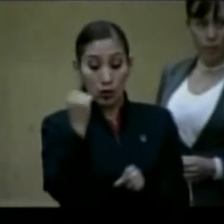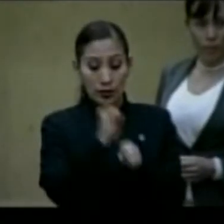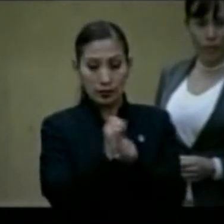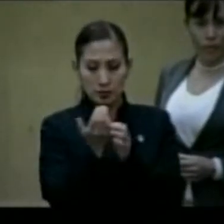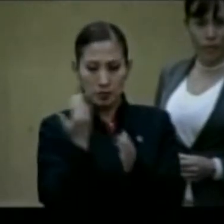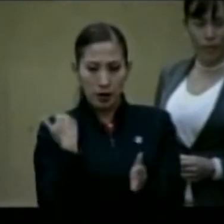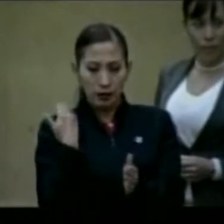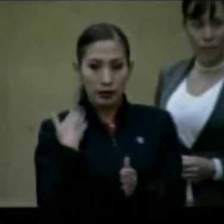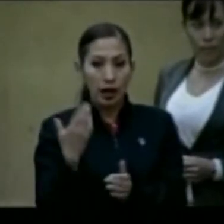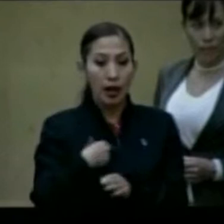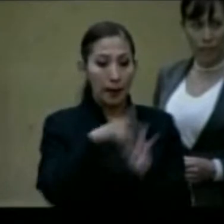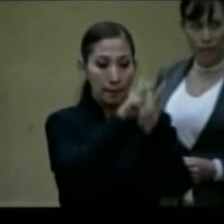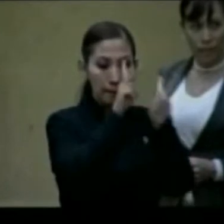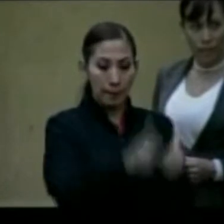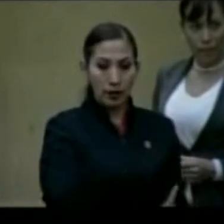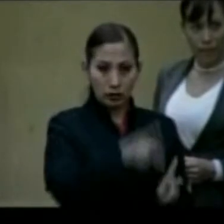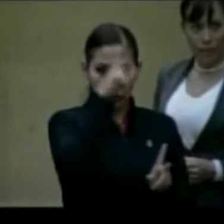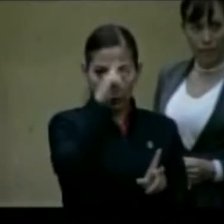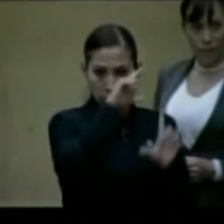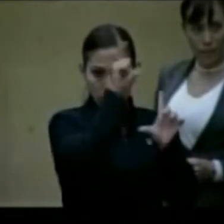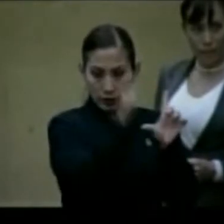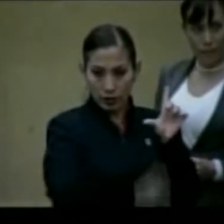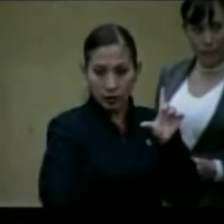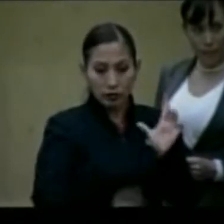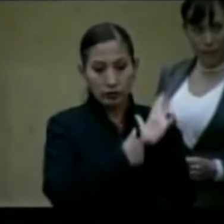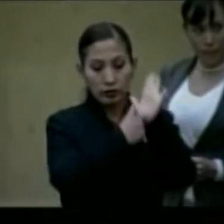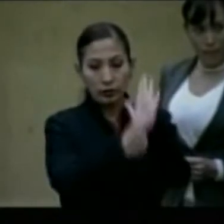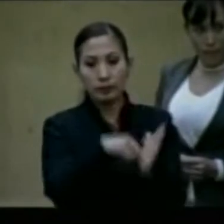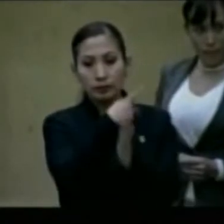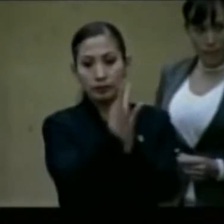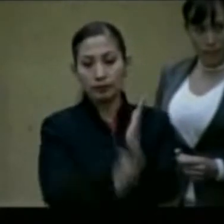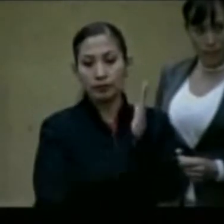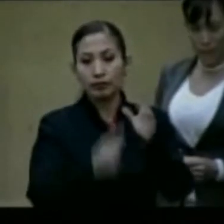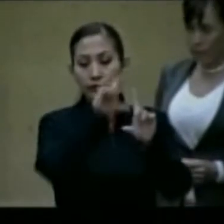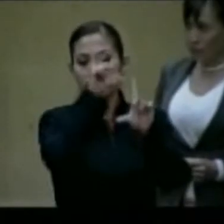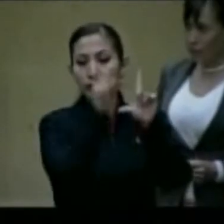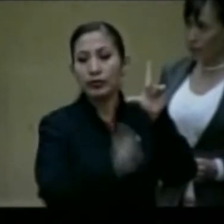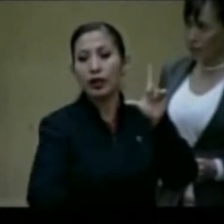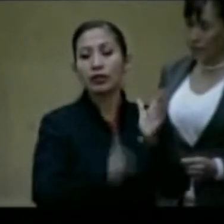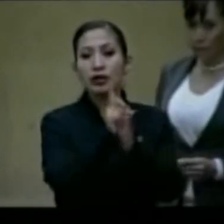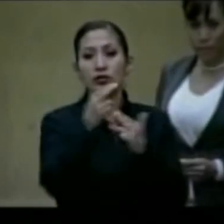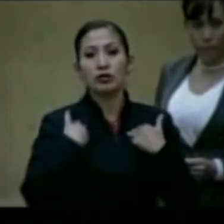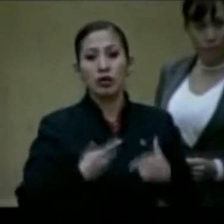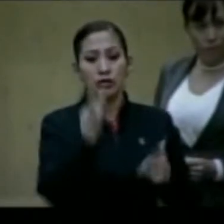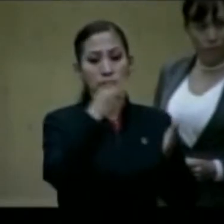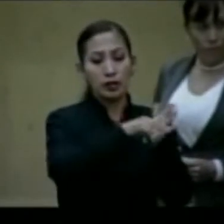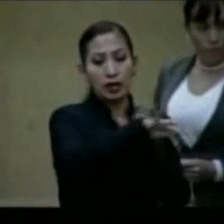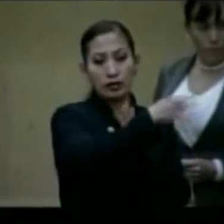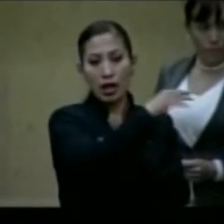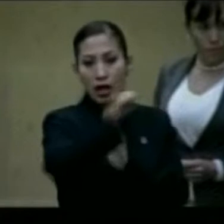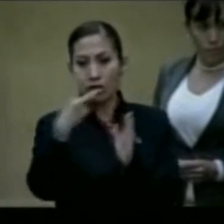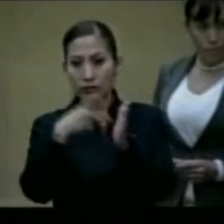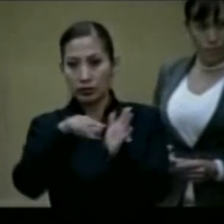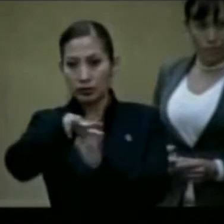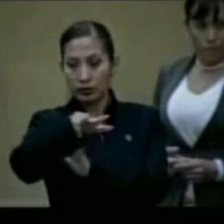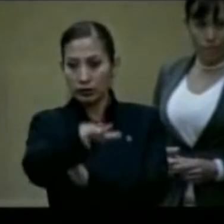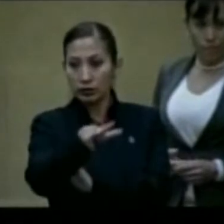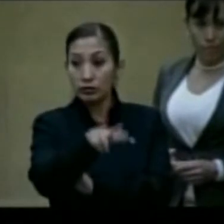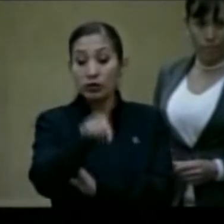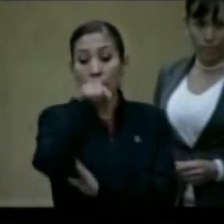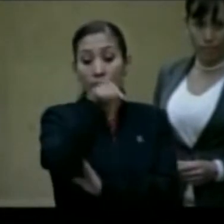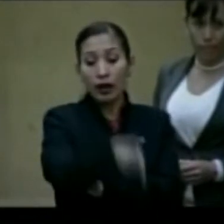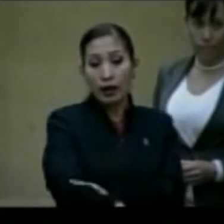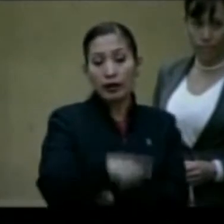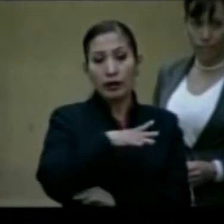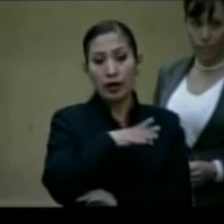pasada en Palacio Nacional se presentó el Programa Nacional de Derechos Humanos 2014-2018, donde